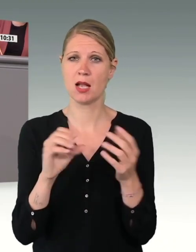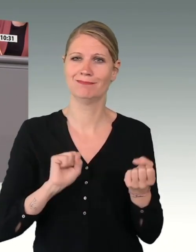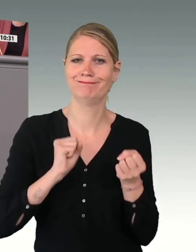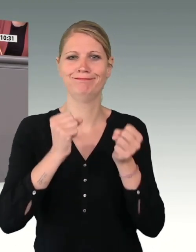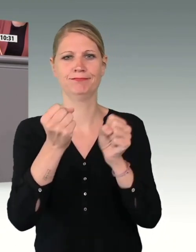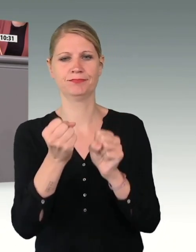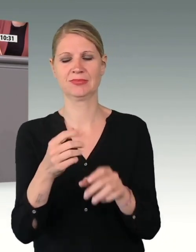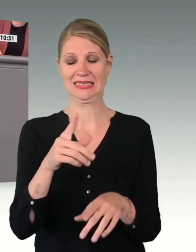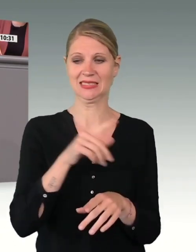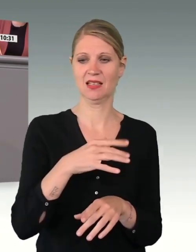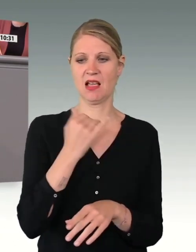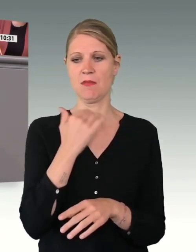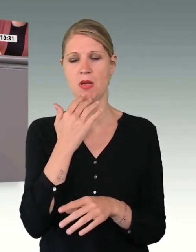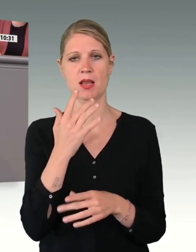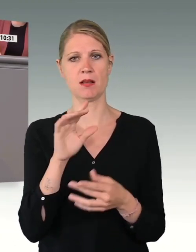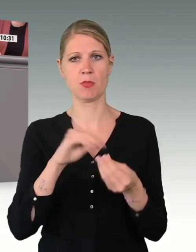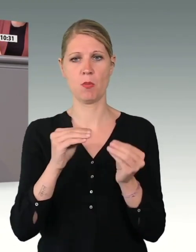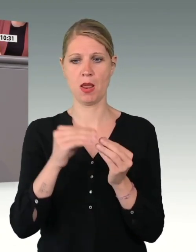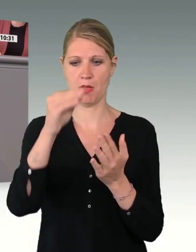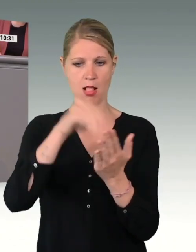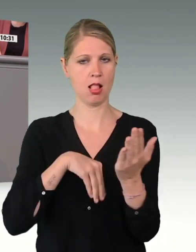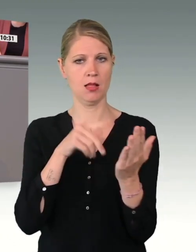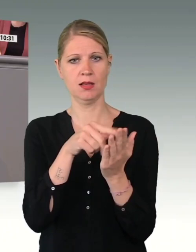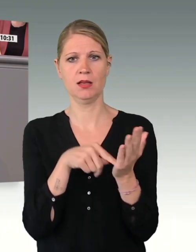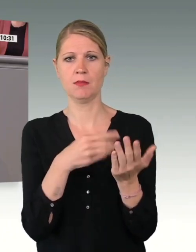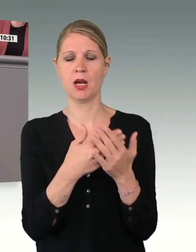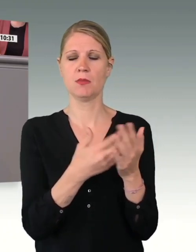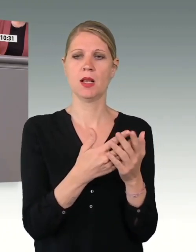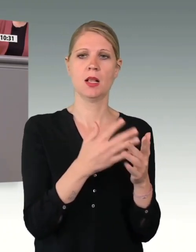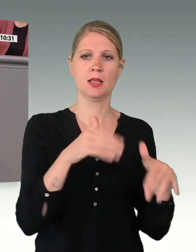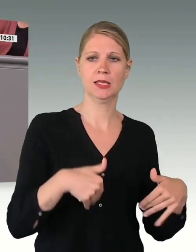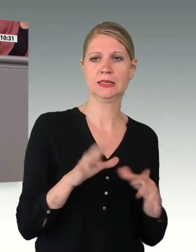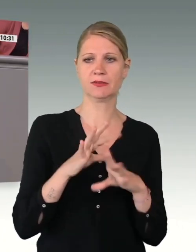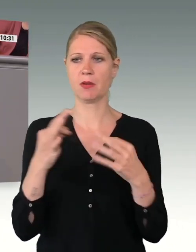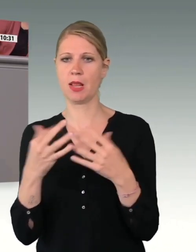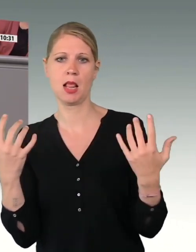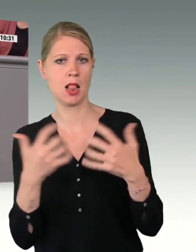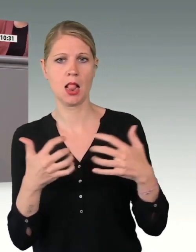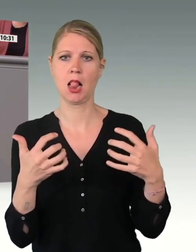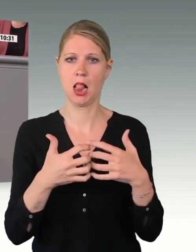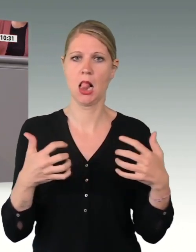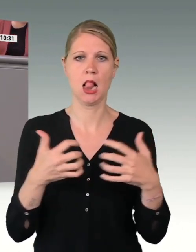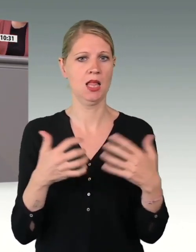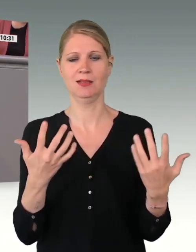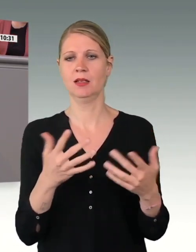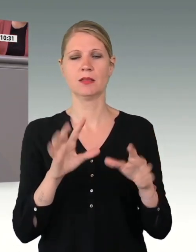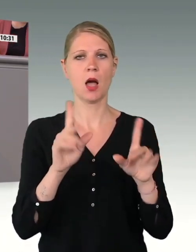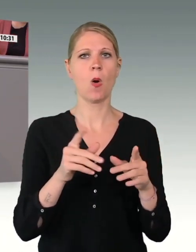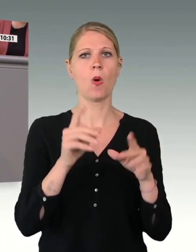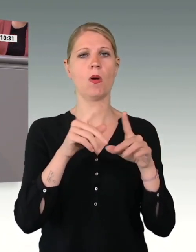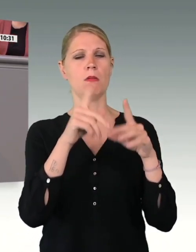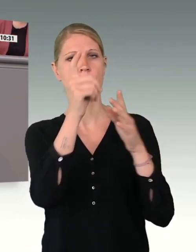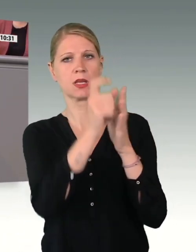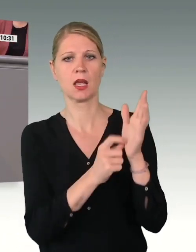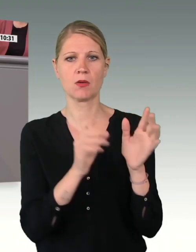geschilderten Probleme bei der Vereinbarkeit von Dienst und Familie, notwendige Verbesserung der Rahmenbedingungen beim Laufbahnwechsel